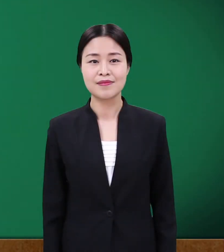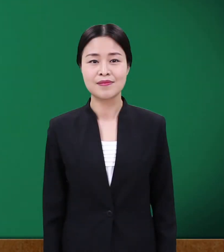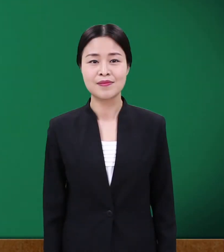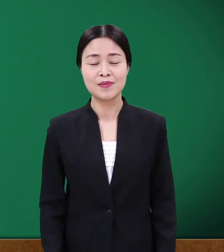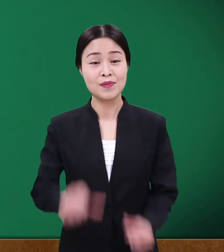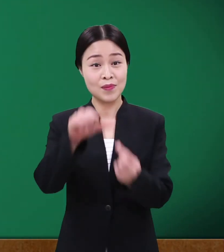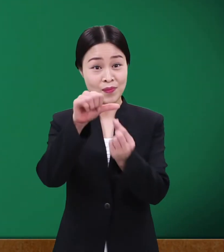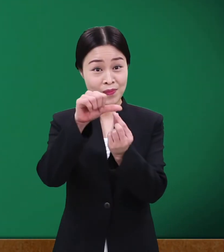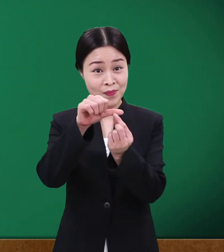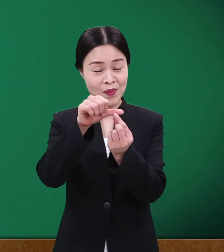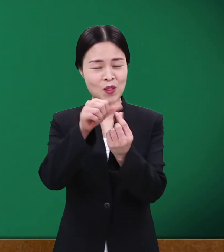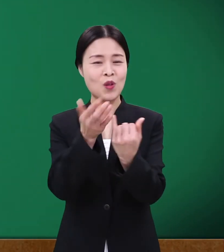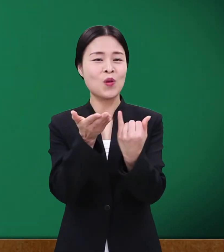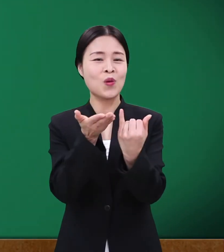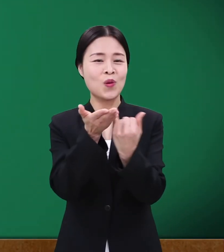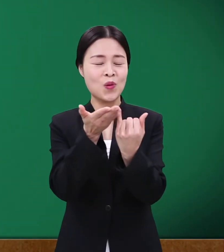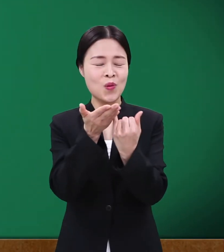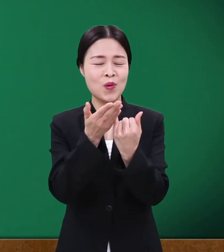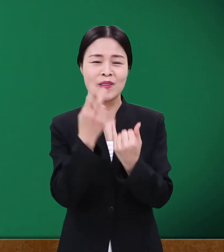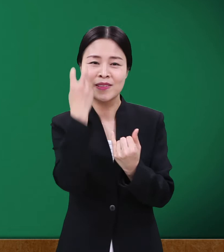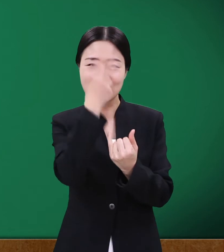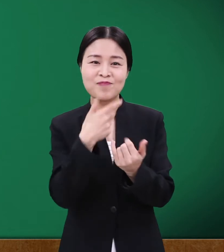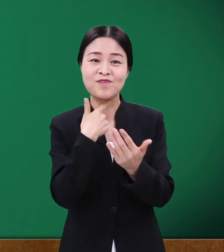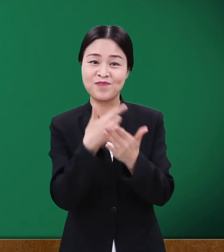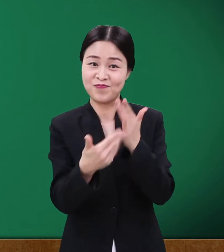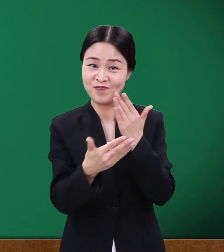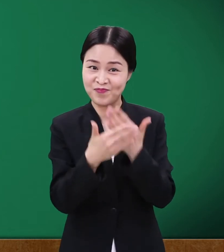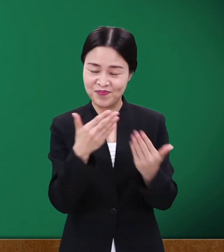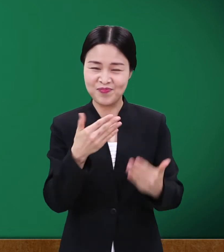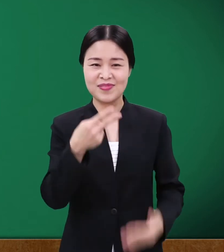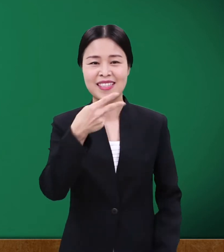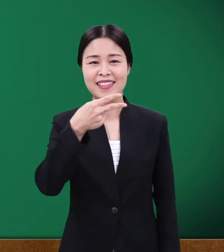5. 독도탐험, 디오라마